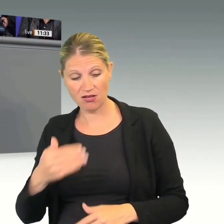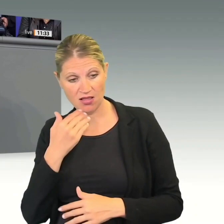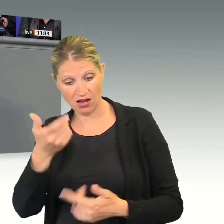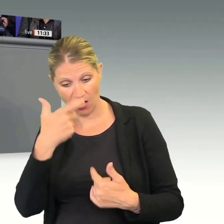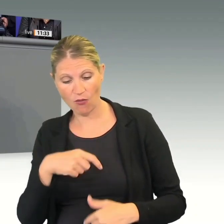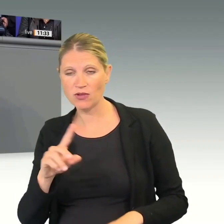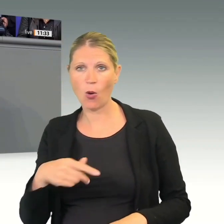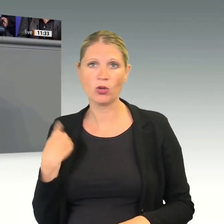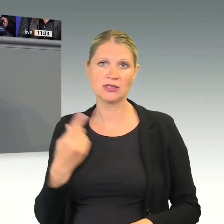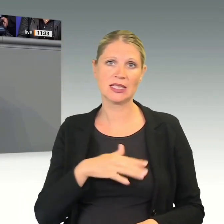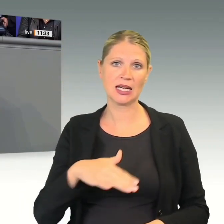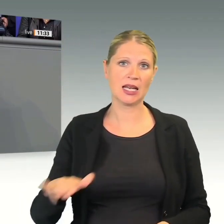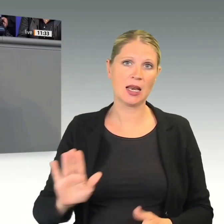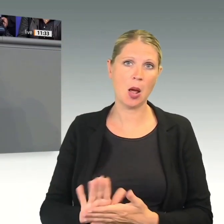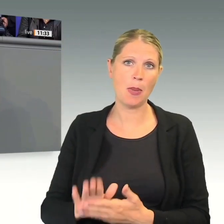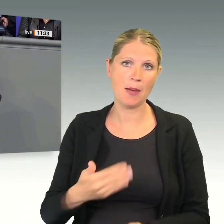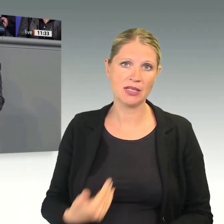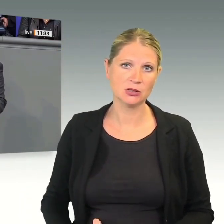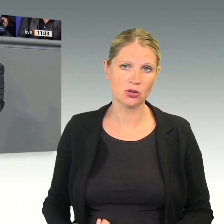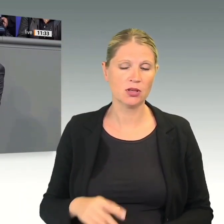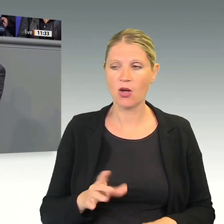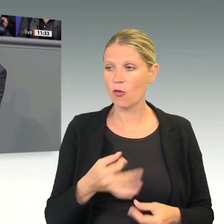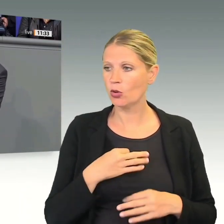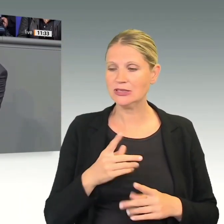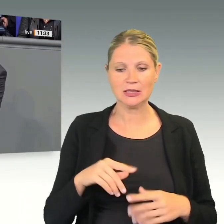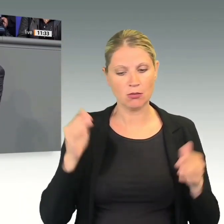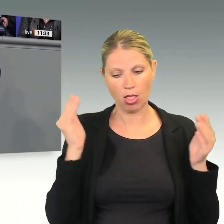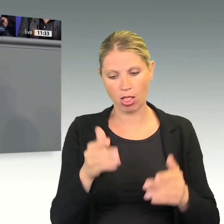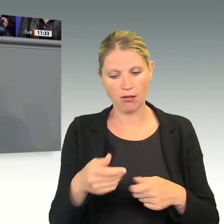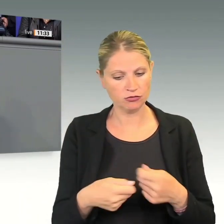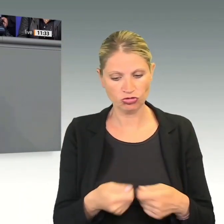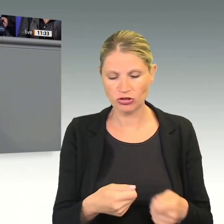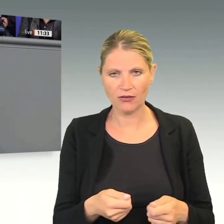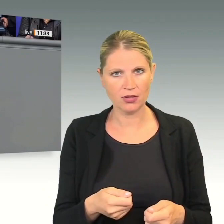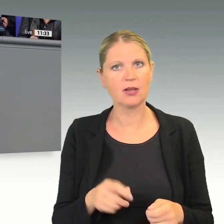Es geht hier nicht nur um das Geschäft, es geht hier auch um unser gesundes Leben in Deutschland. Vielen Dank.